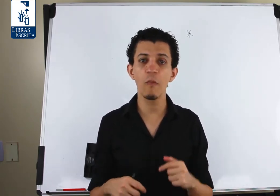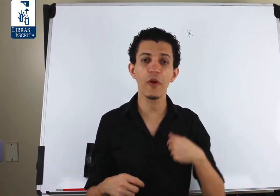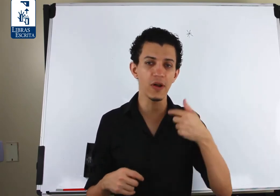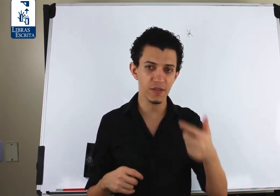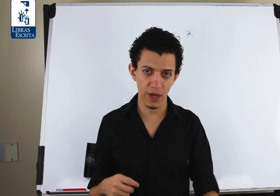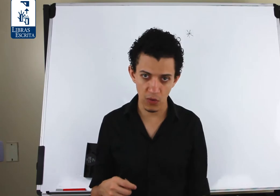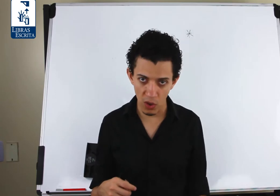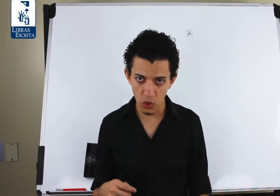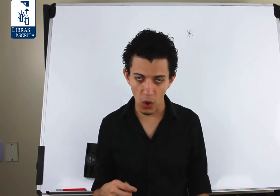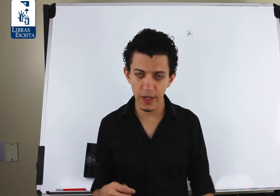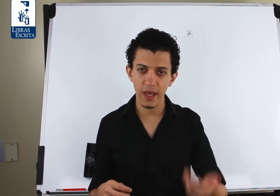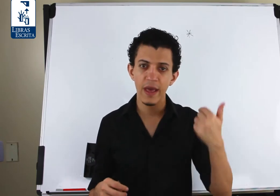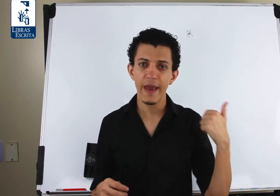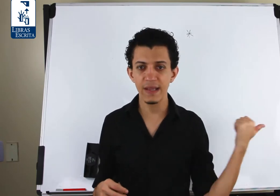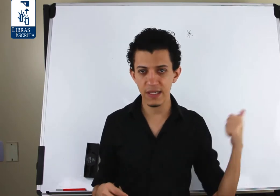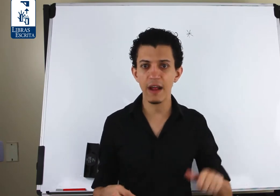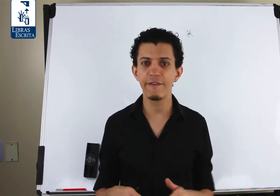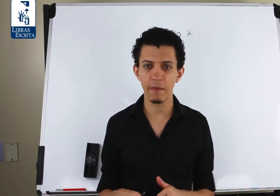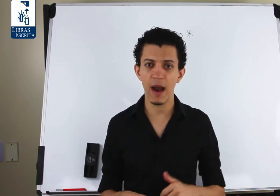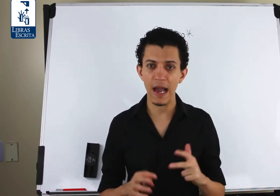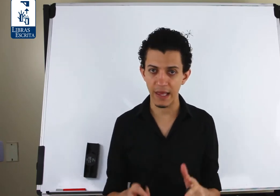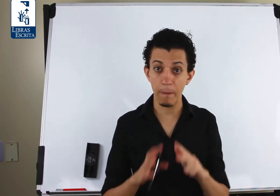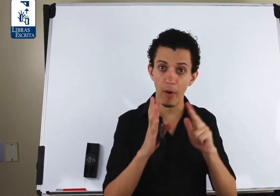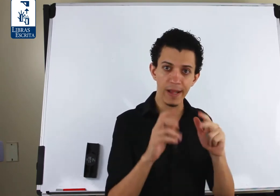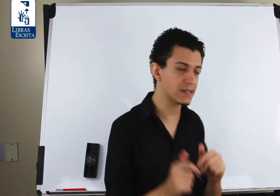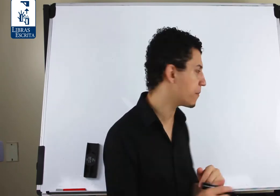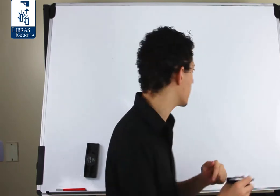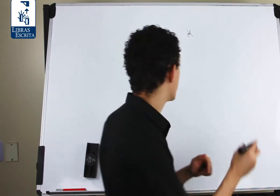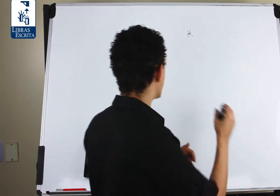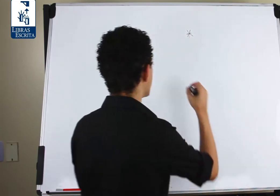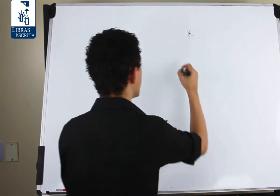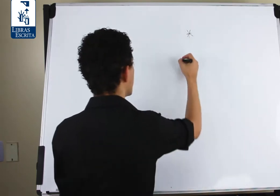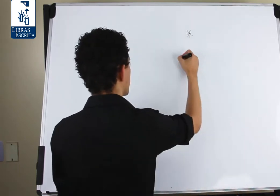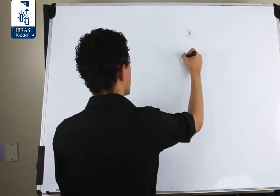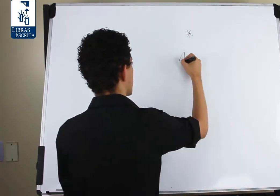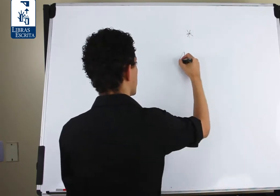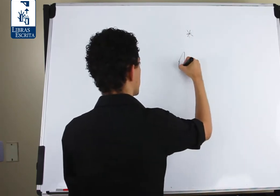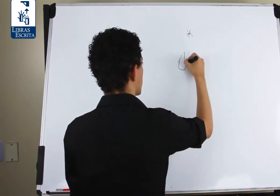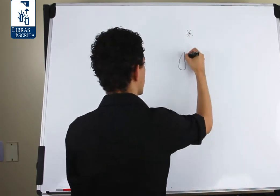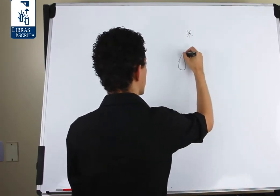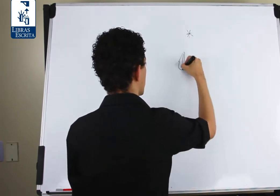próximo ao toque esse grafêmo aqui. Por exemplo...